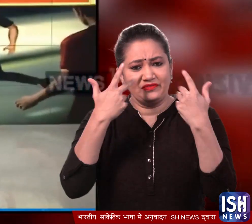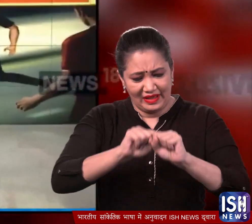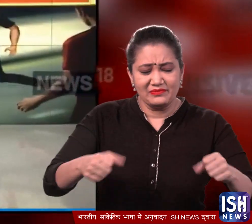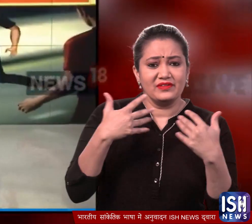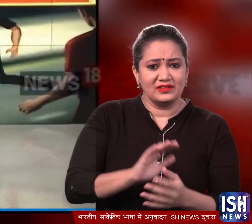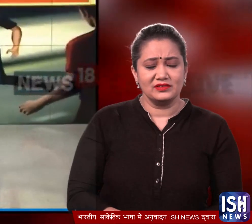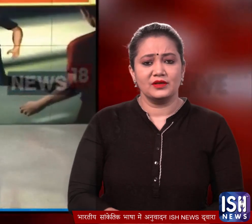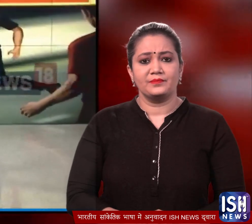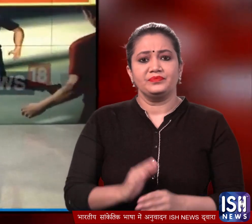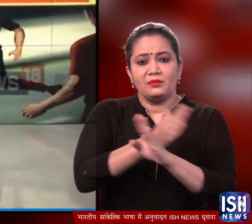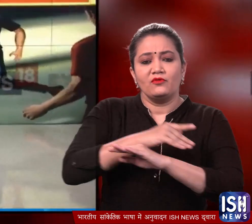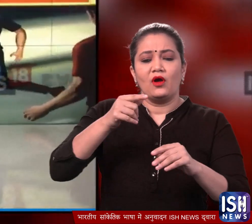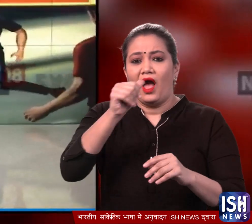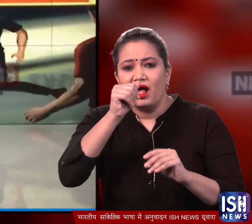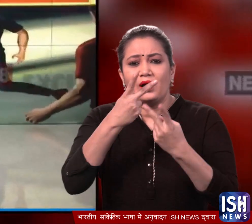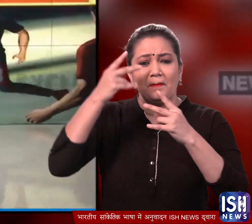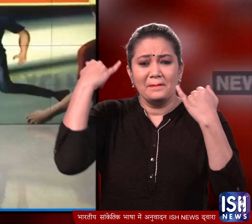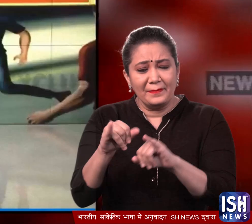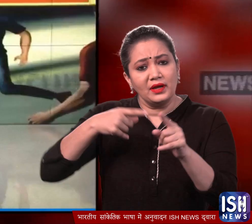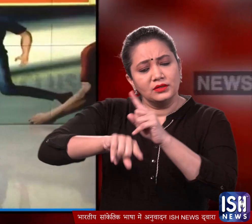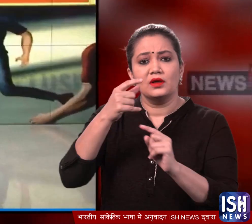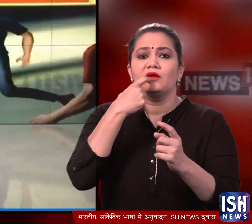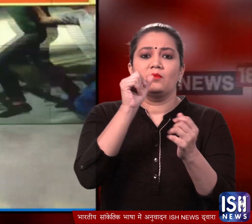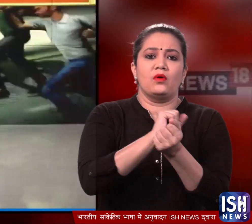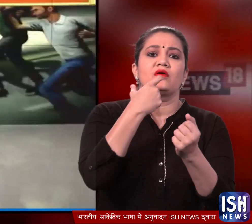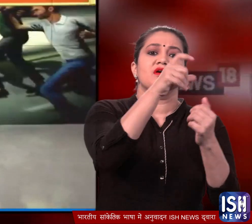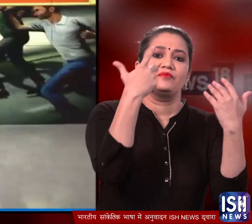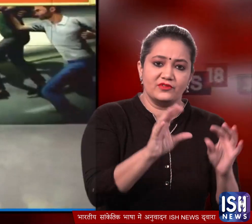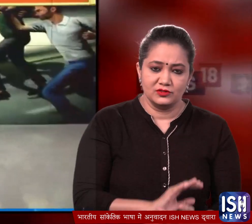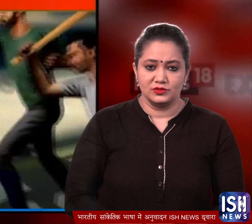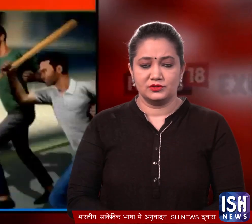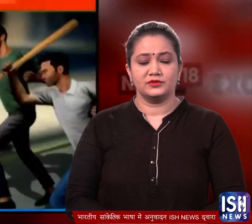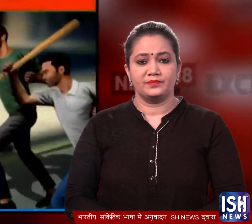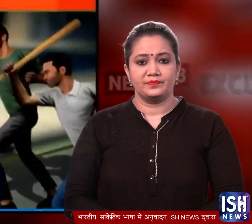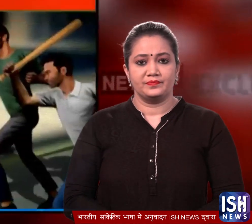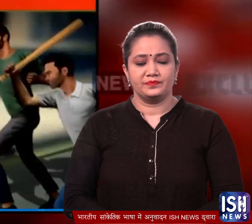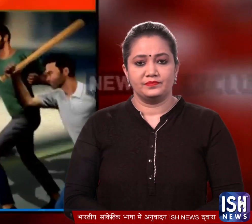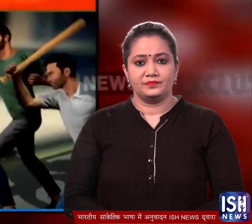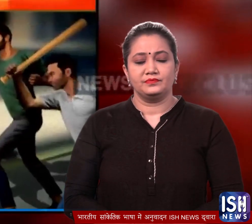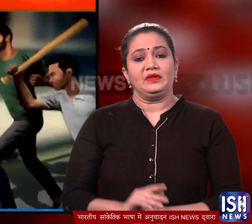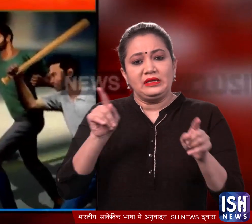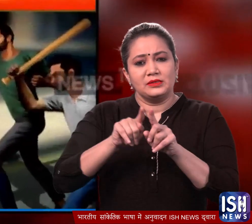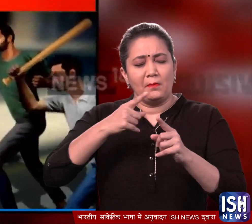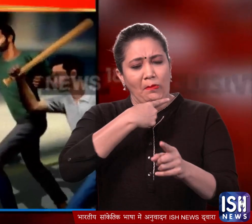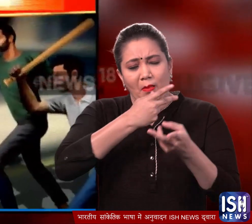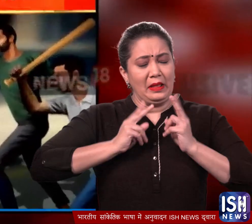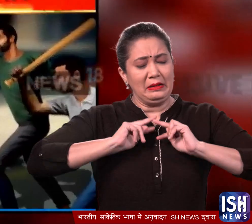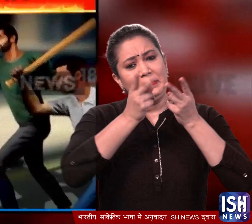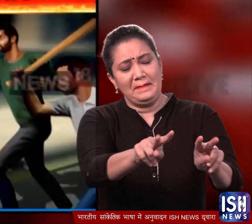कि उसने दो दिन पहले ही अवैज शराब के कारोबारियों के खलाफ पुलिस से शिकायत की था। और आरोप है कि उसी का बदला लेने के लिए उन